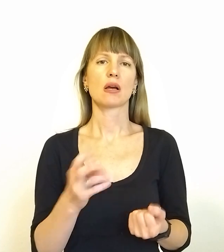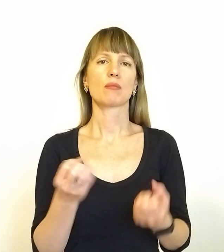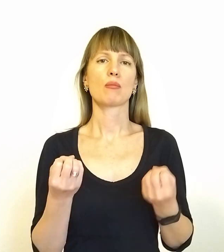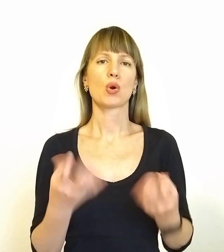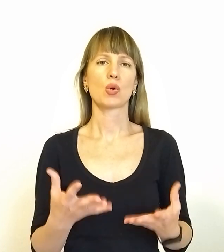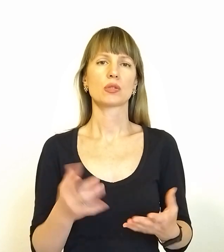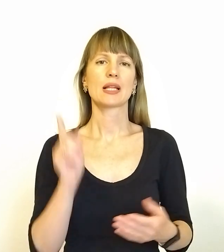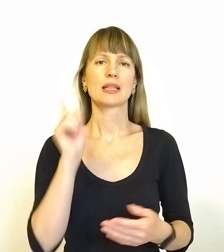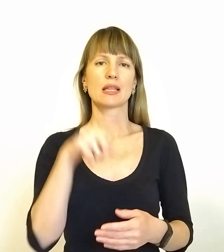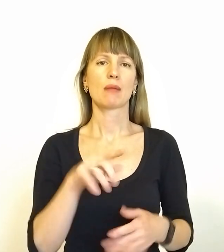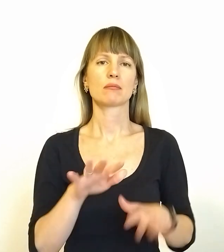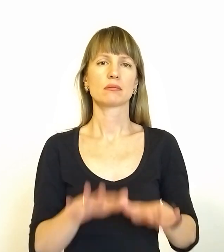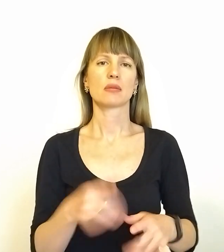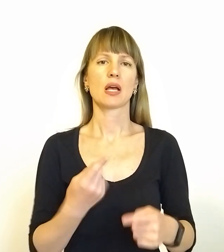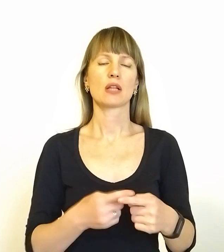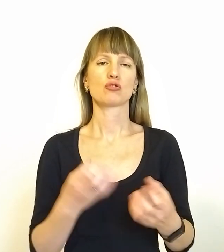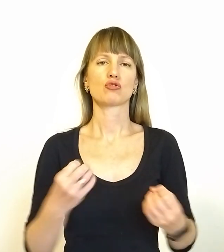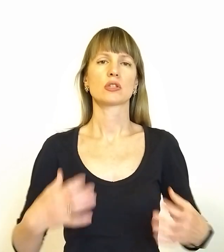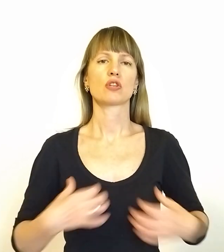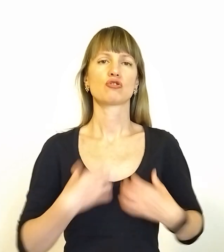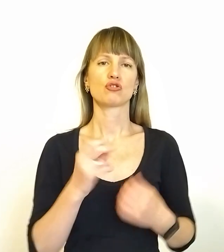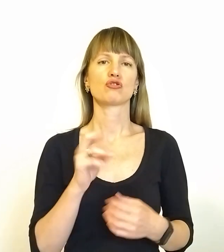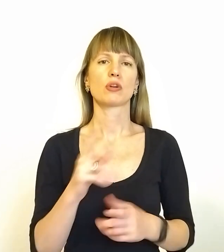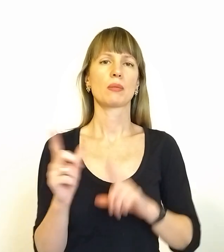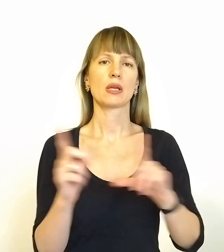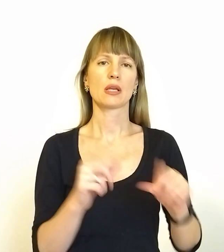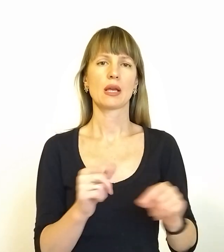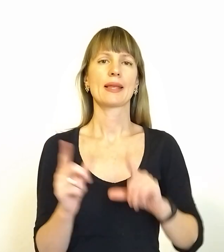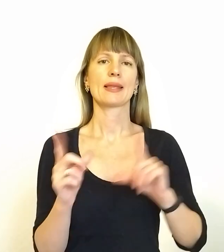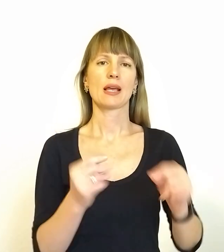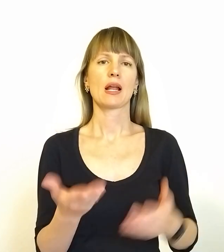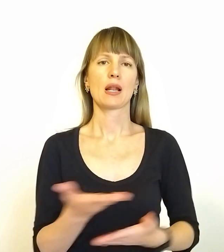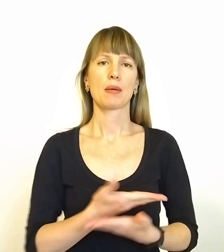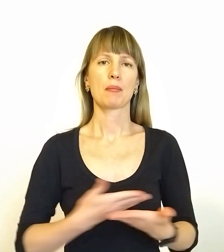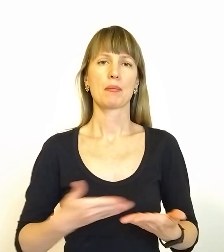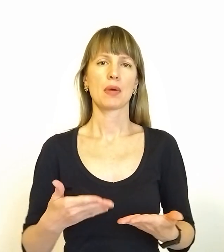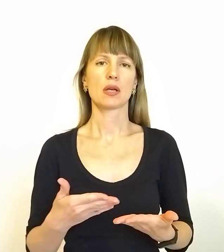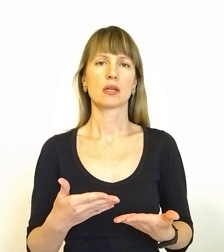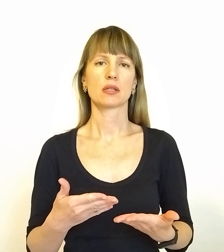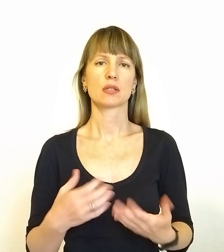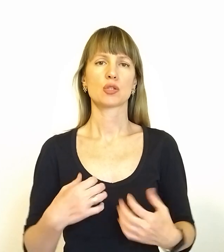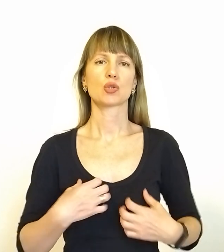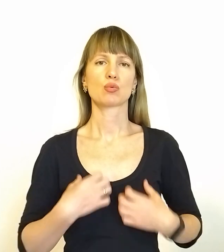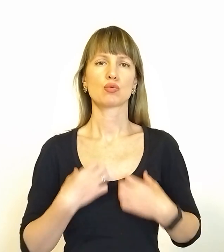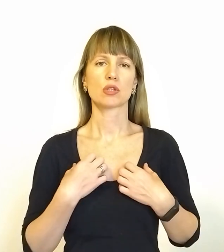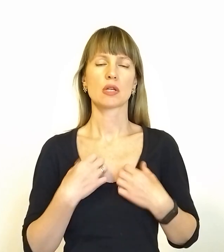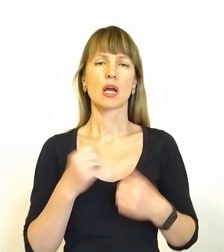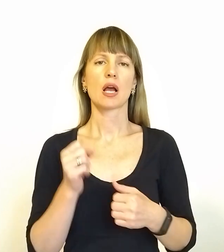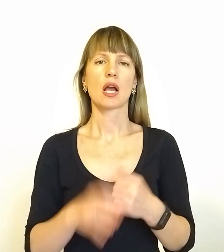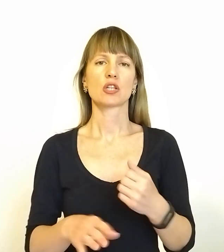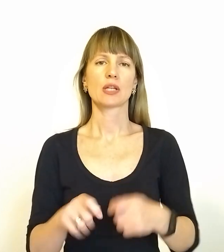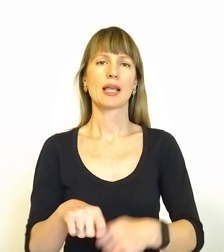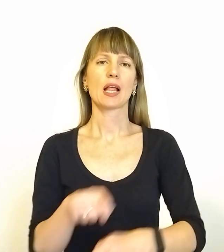там знаходиться, це ще страшніше, ніж ехати. Хоча ехали ми, звичайно, з жасом. Каждий кілометр, це